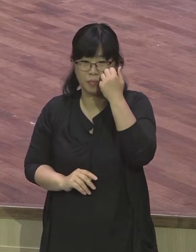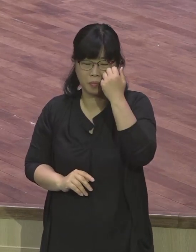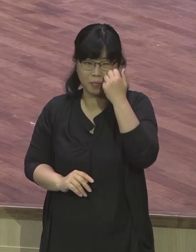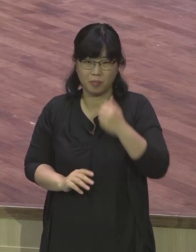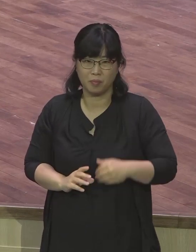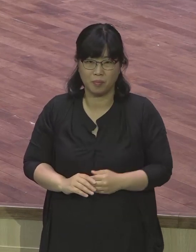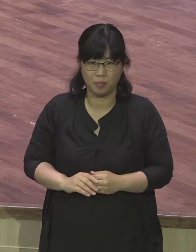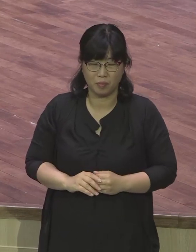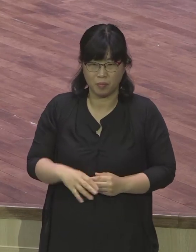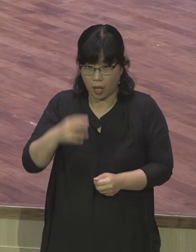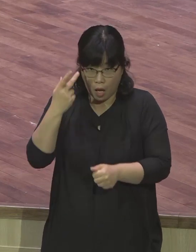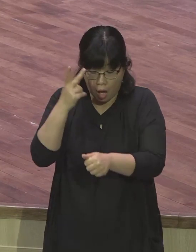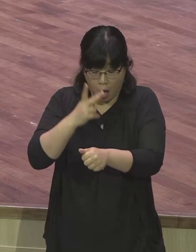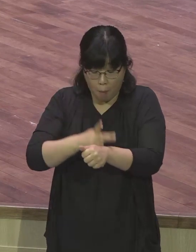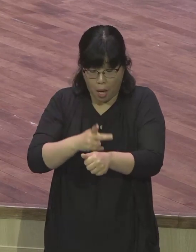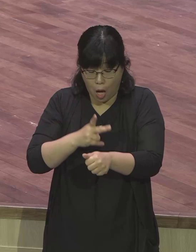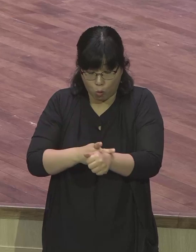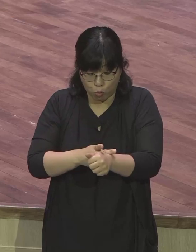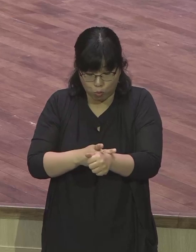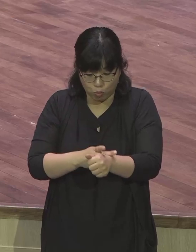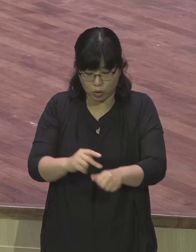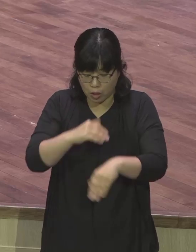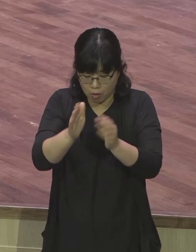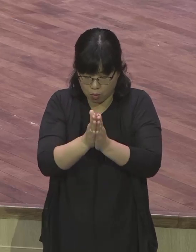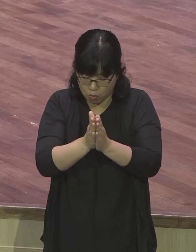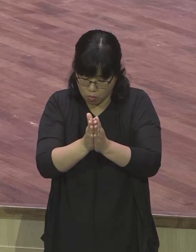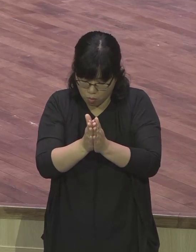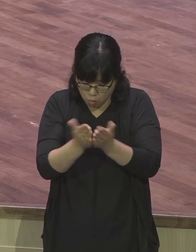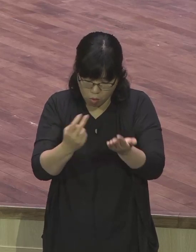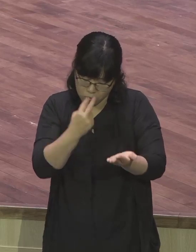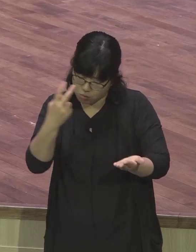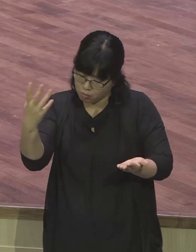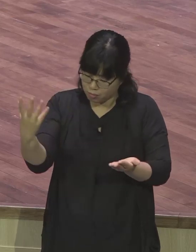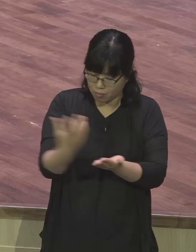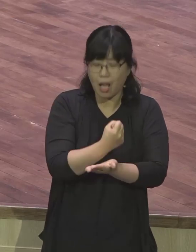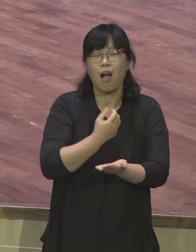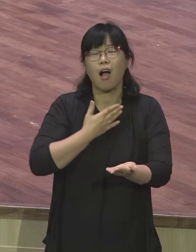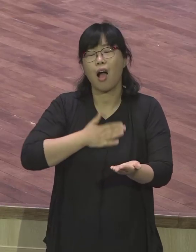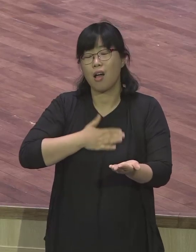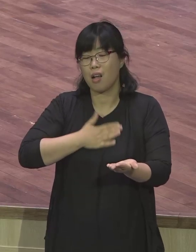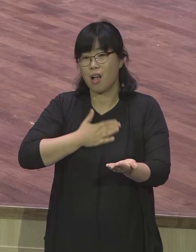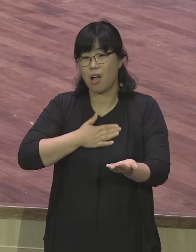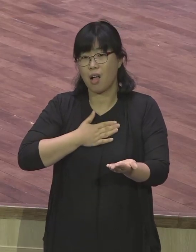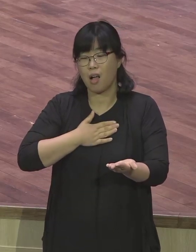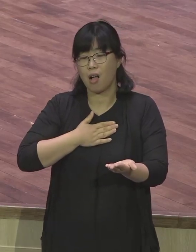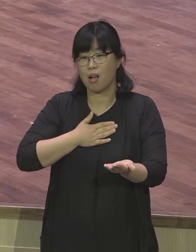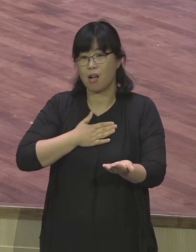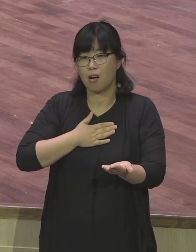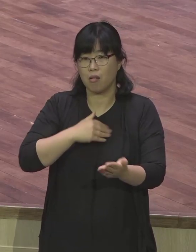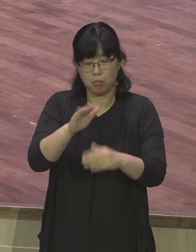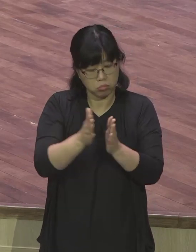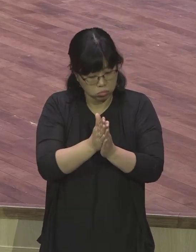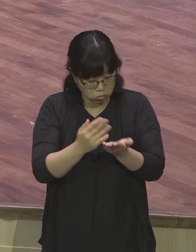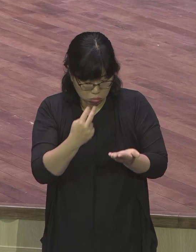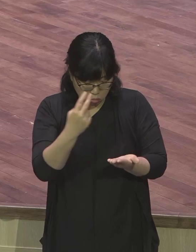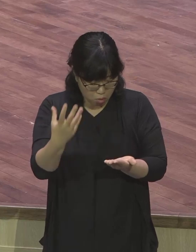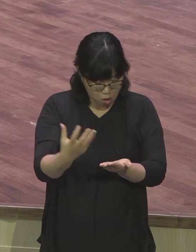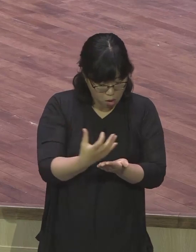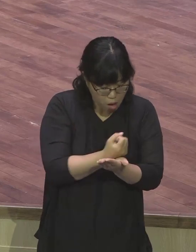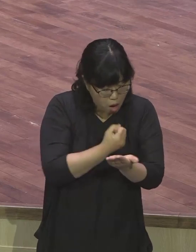알고 있었기 때문에 예수님에 대한 행적을 생각할 때마다 성경과 많은 것들이 부딪혀 왔을